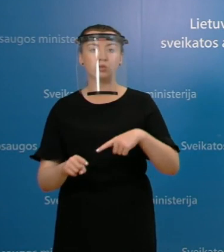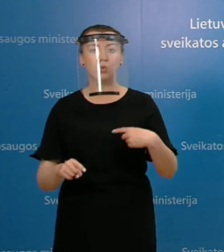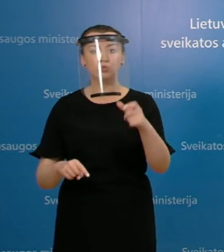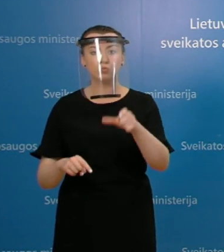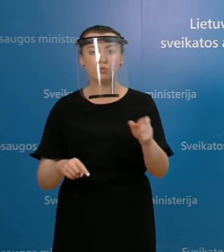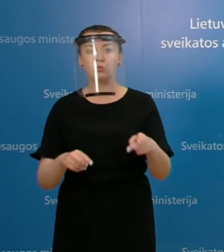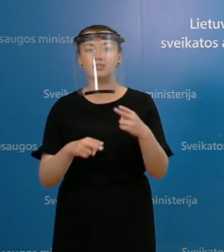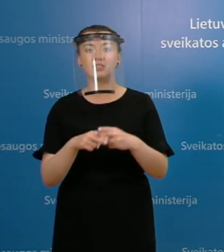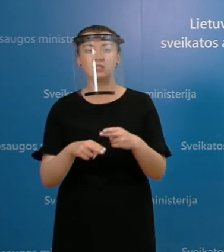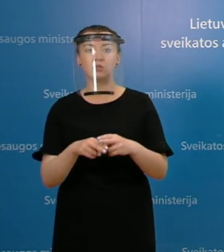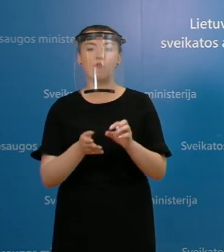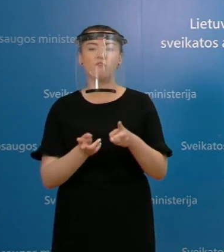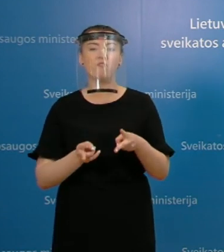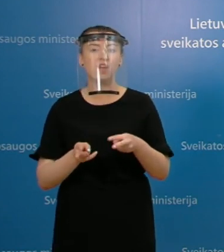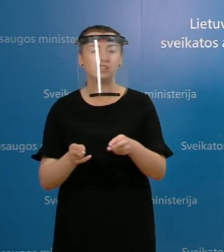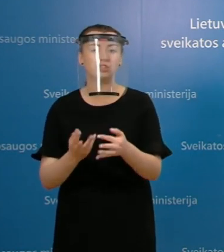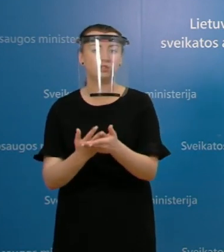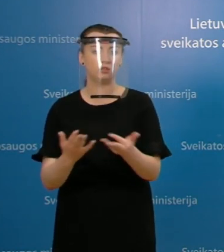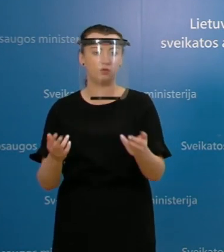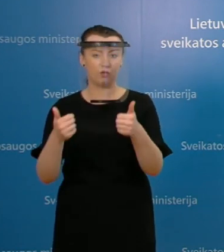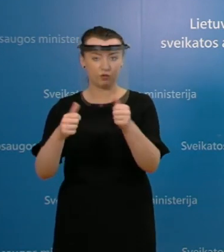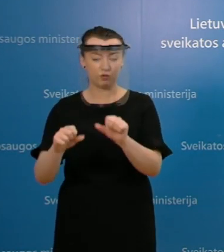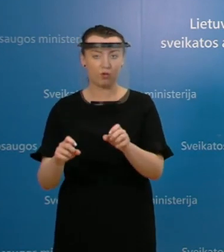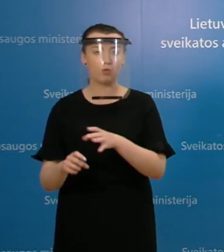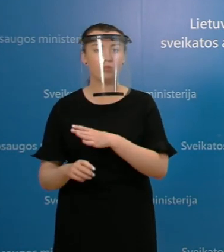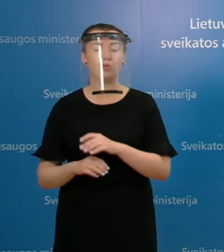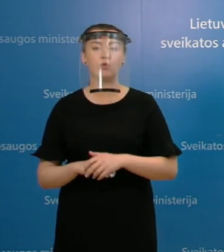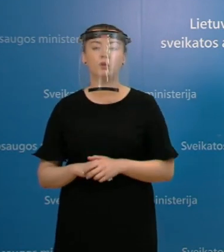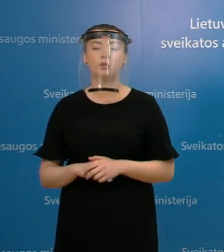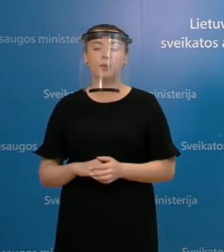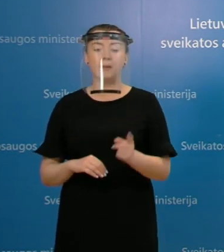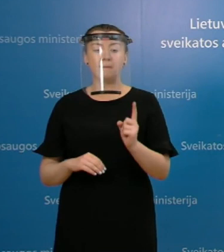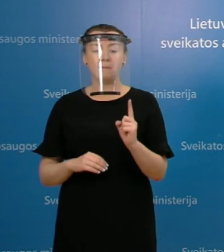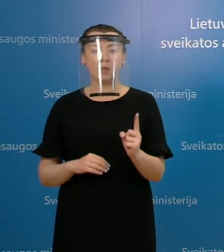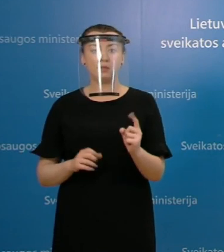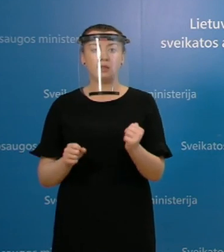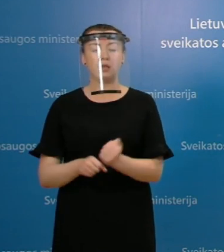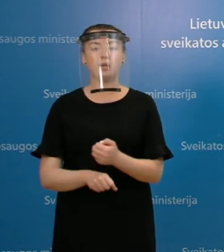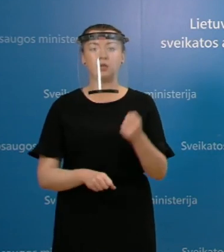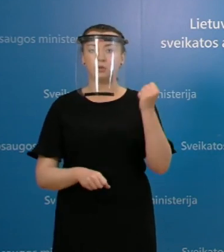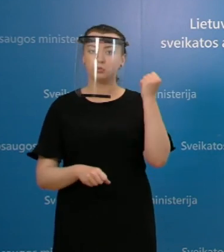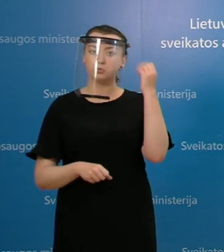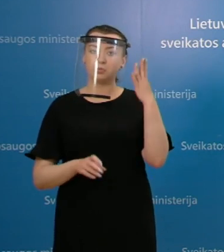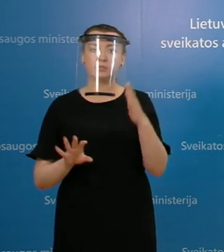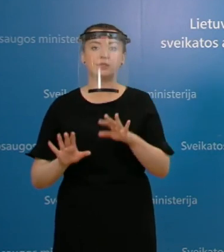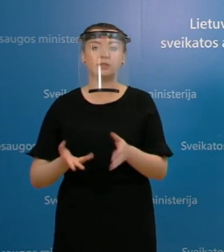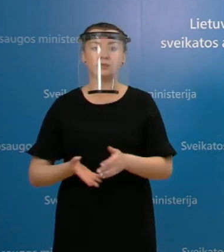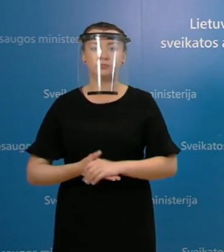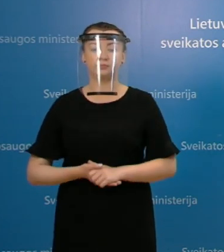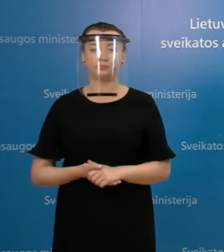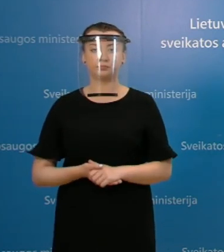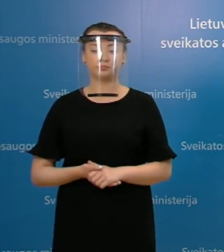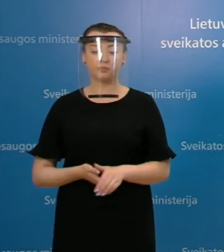ir onkologinėmis ligomis. Tačiau, ką turėtume, na, vėlgi suprasti, tai